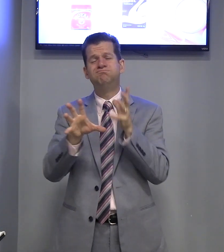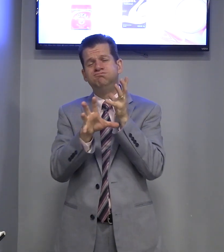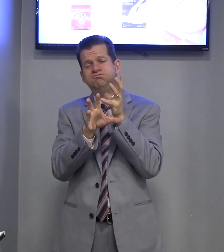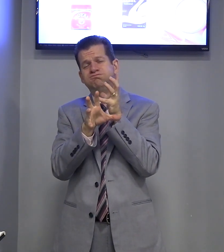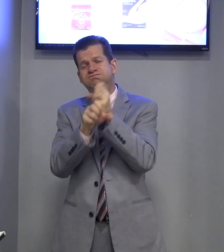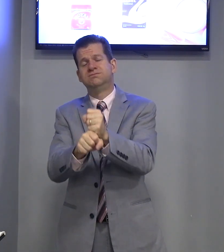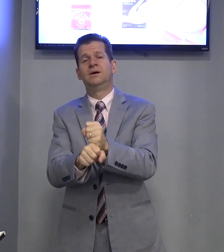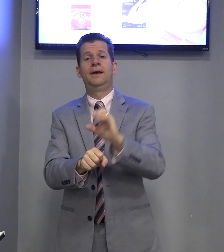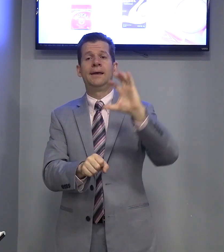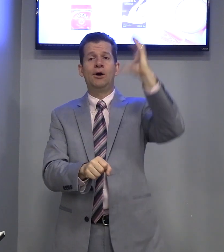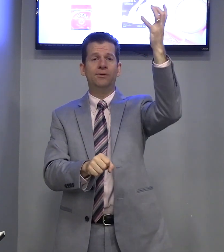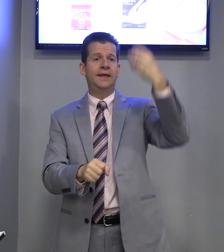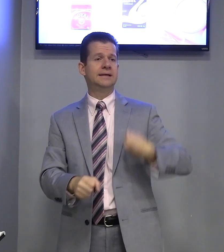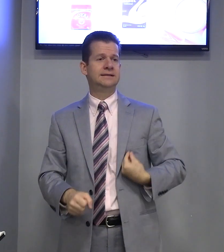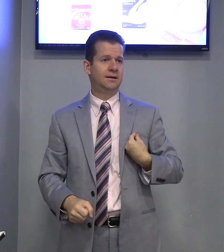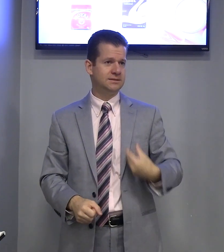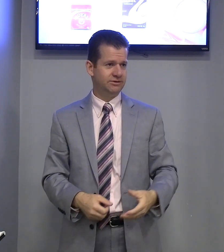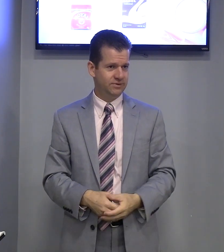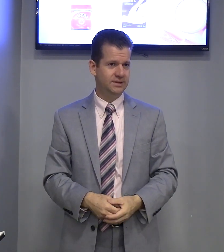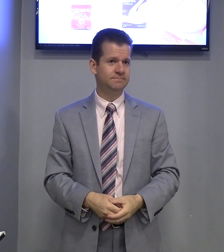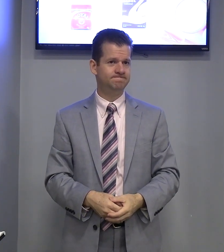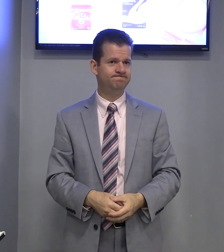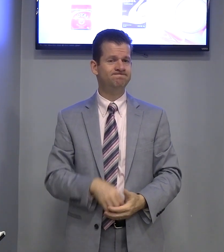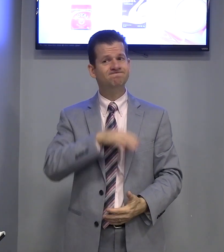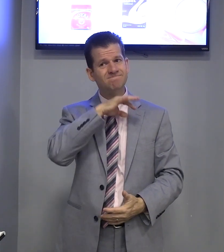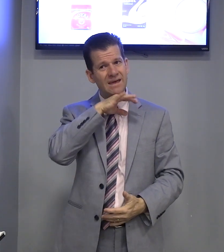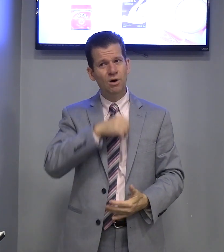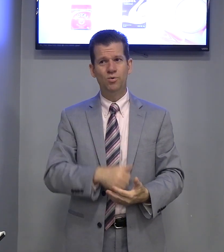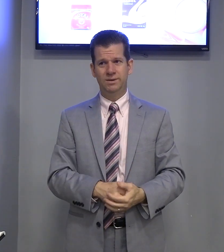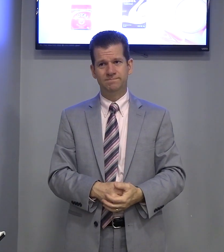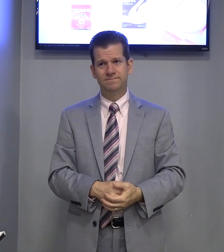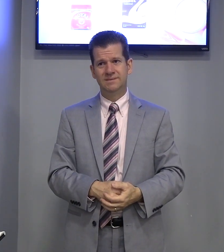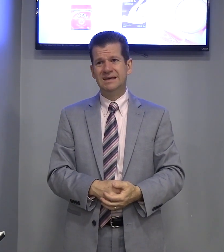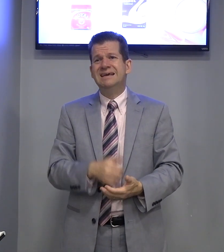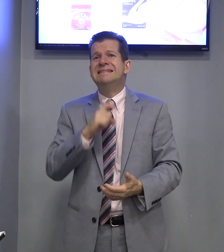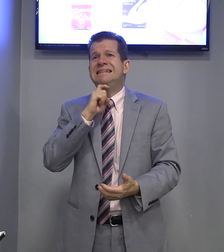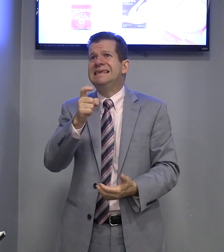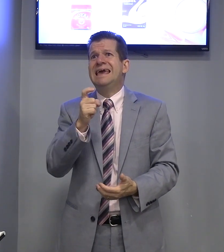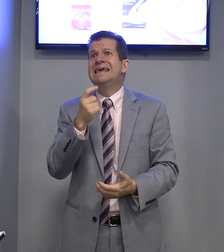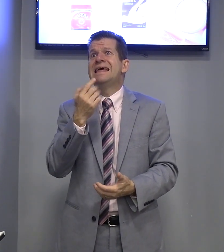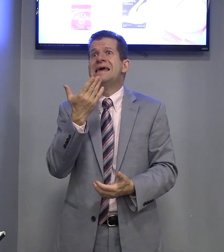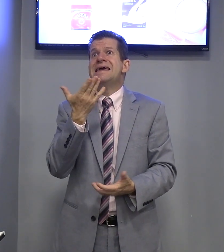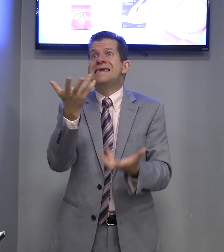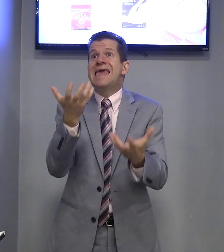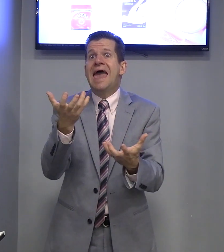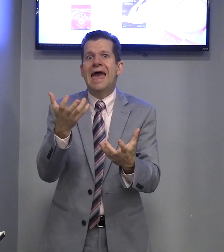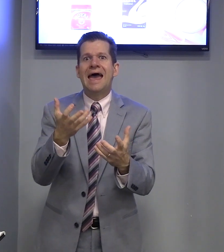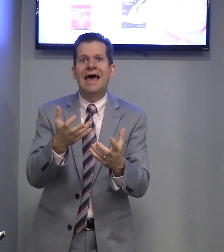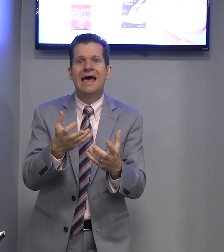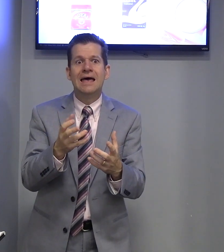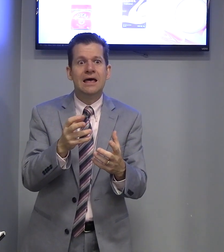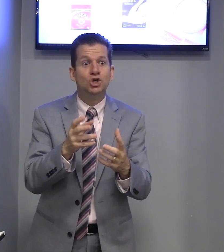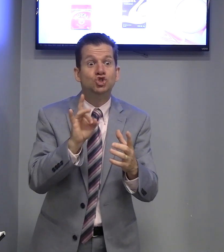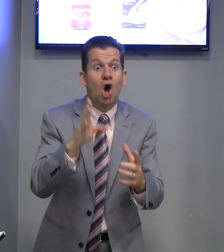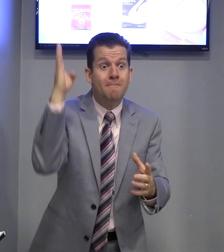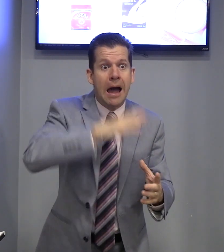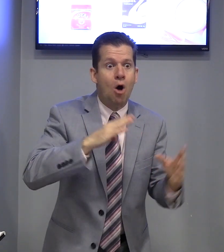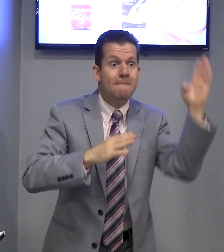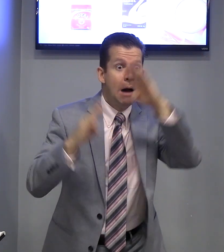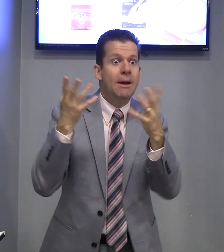que acontece na nossa vida. É ruim. Ninguém quer. Só mal. Mal.